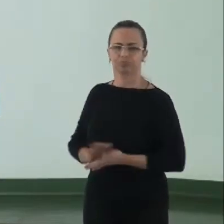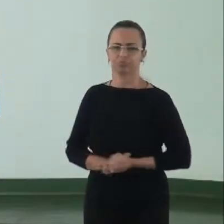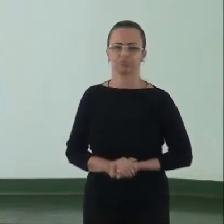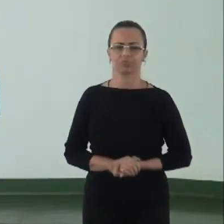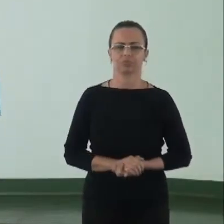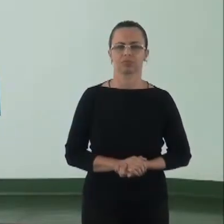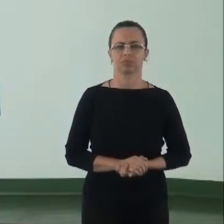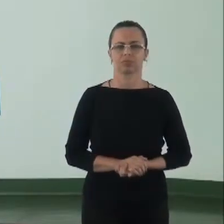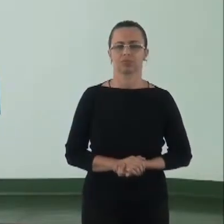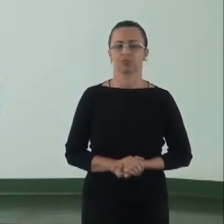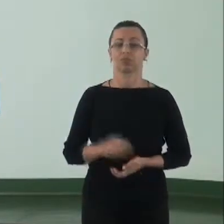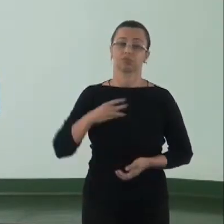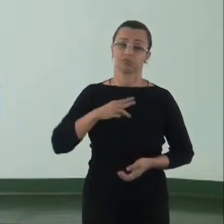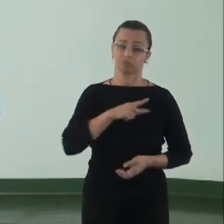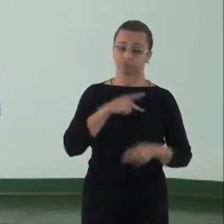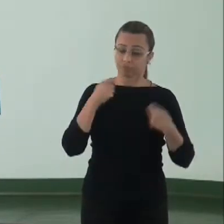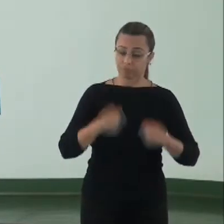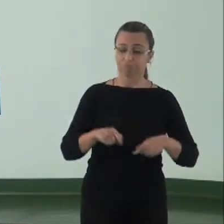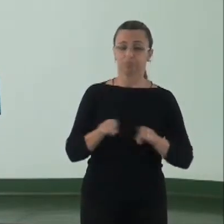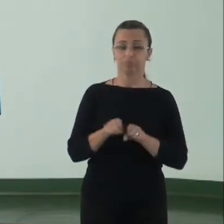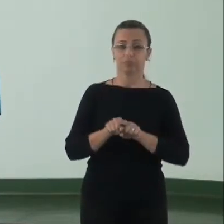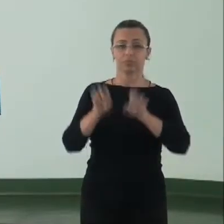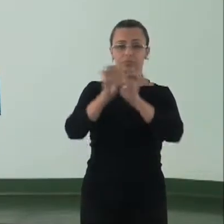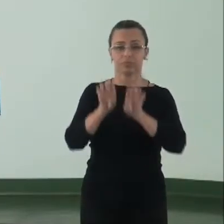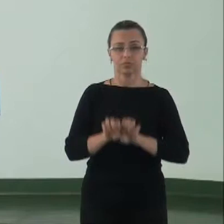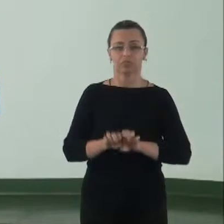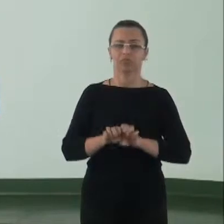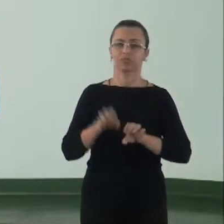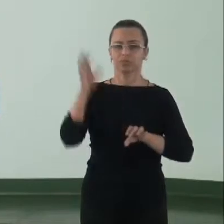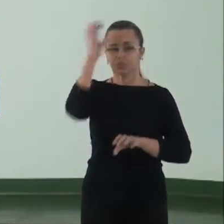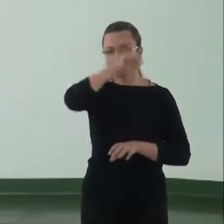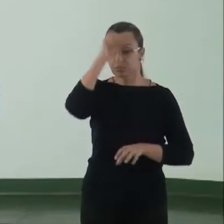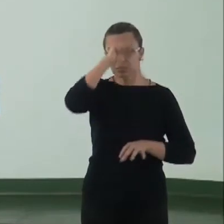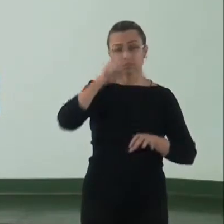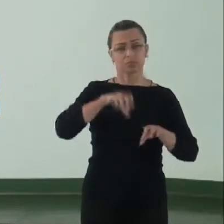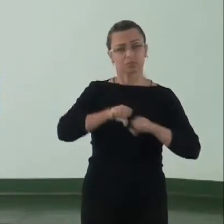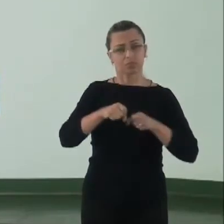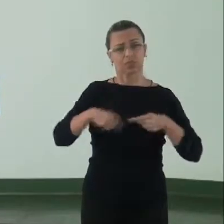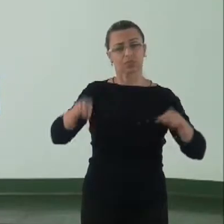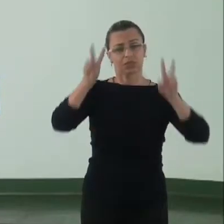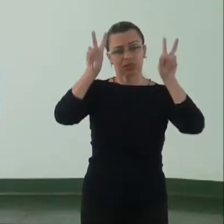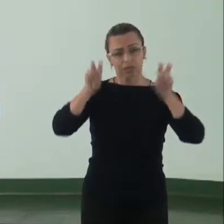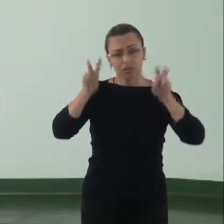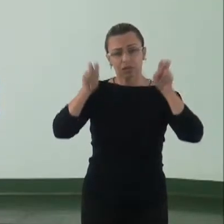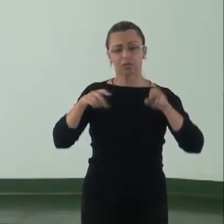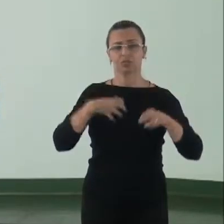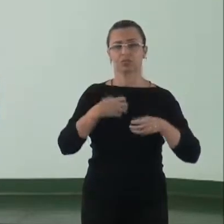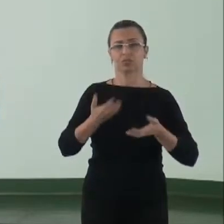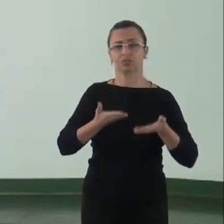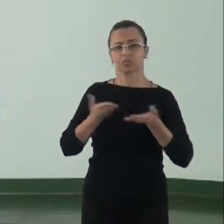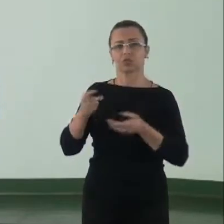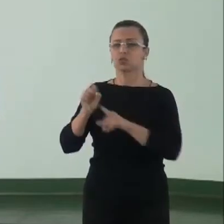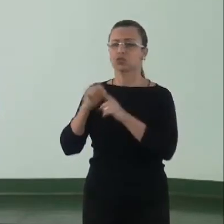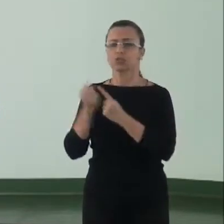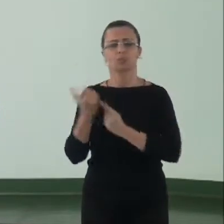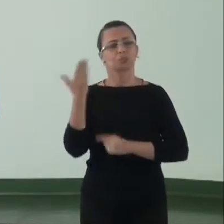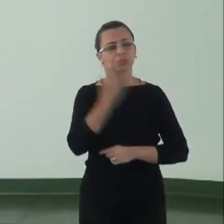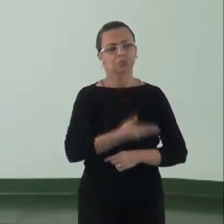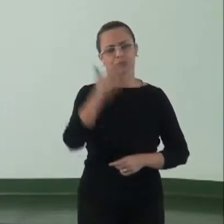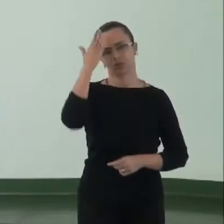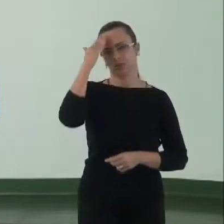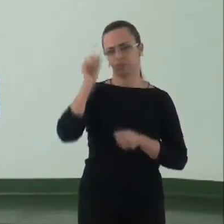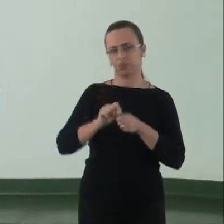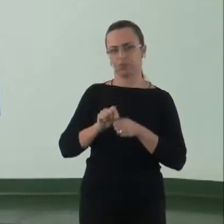Que o Ministério Público se estruture, se qualifique e priorize a atuação nessa temática de modo a atender as demandas da sociedade.